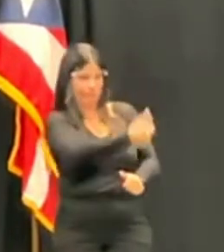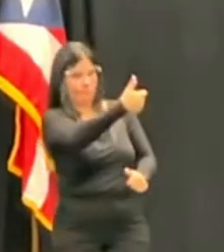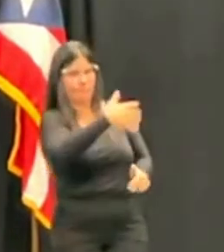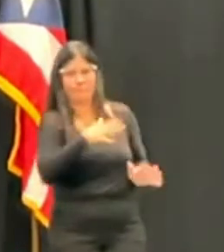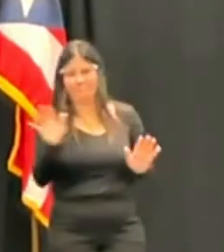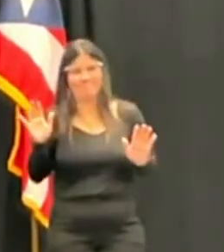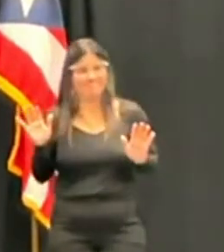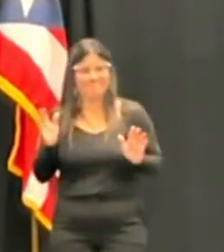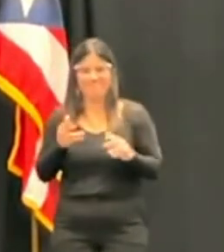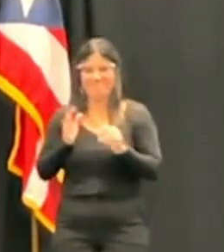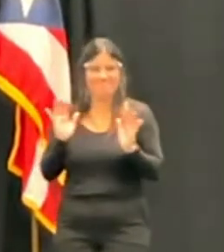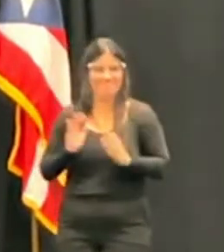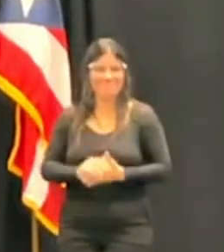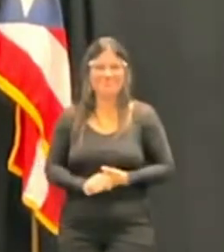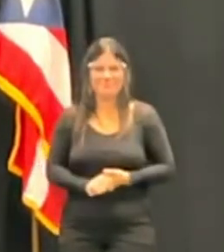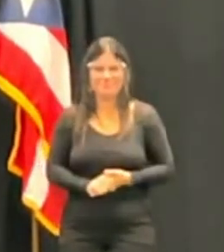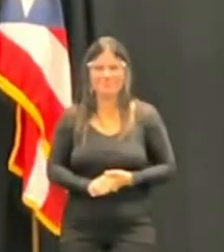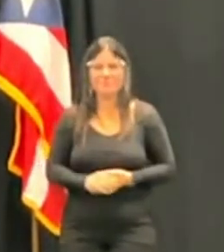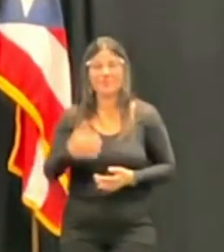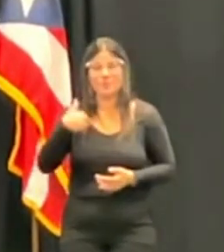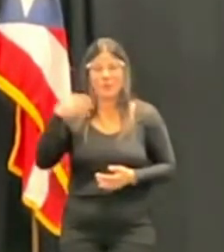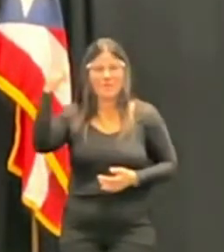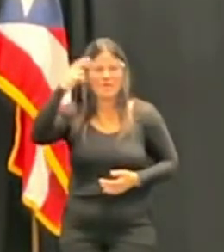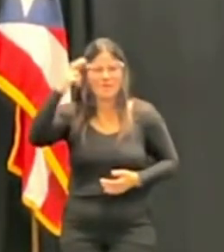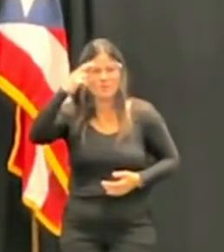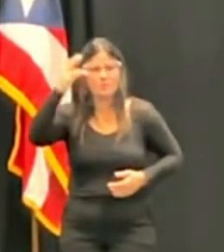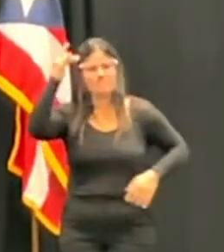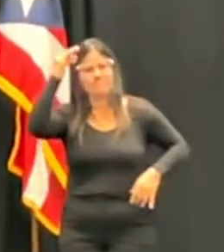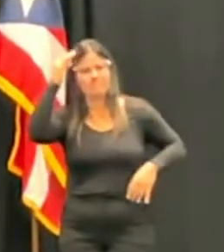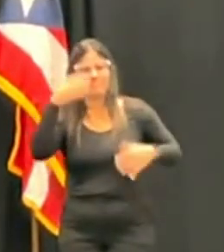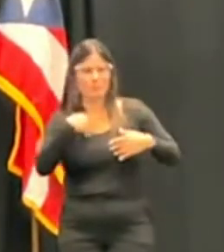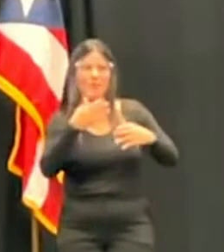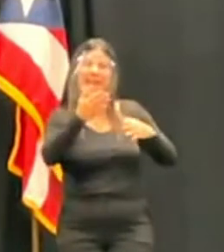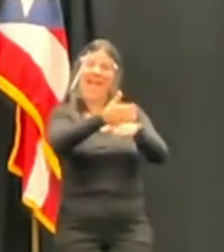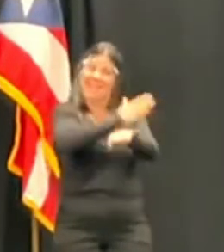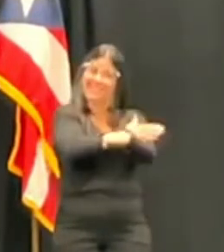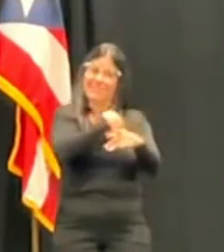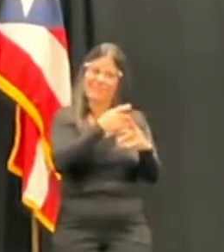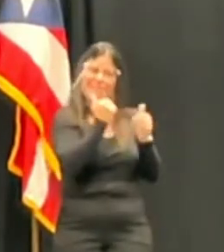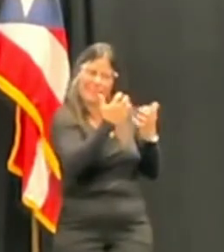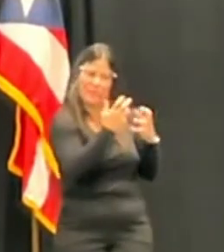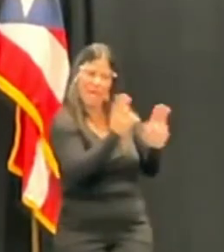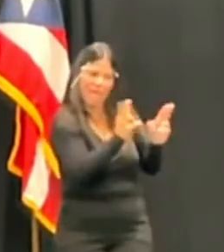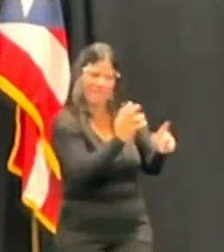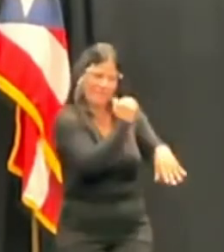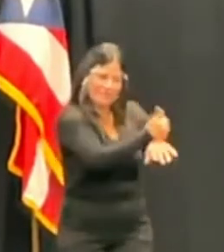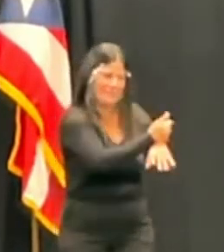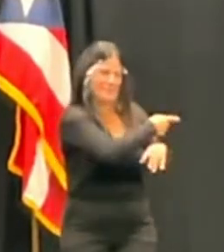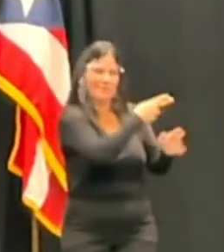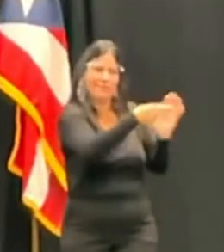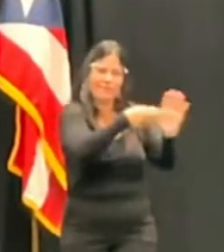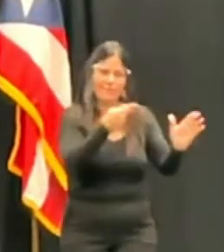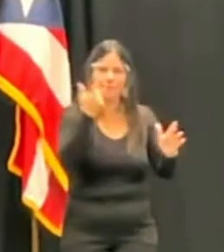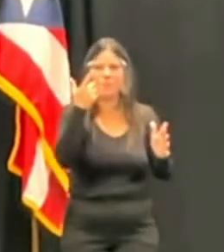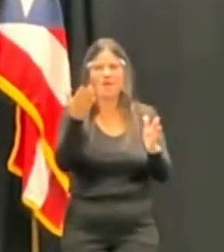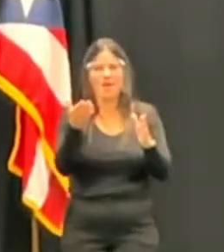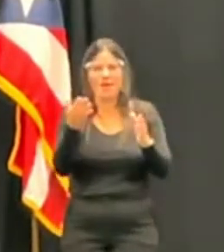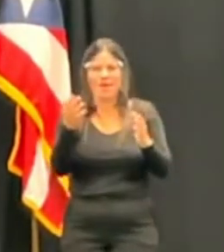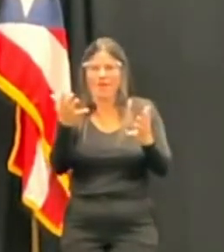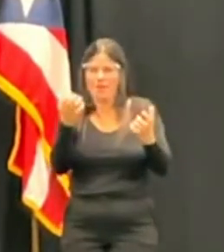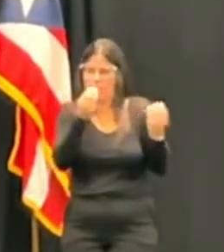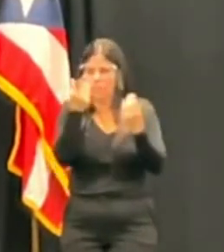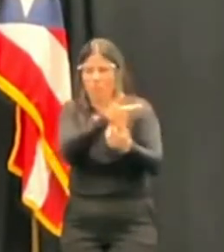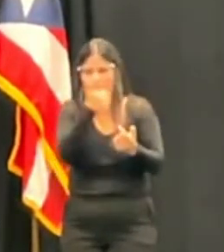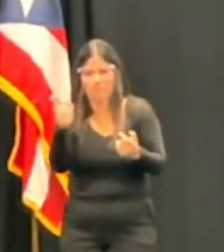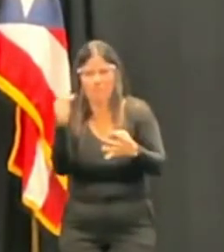llamo antes de hacer las nominaciones, no solamente por referencia, sino también por notificarles quiénes son los candidatos y lo volvimos a hacer, como lo hemos hecho